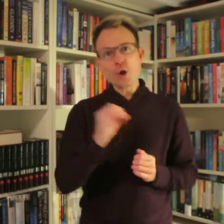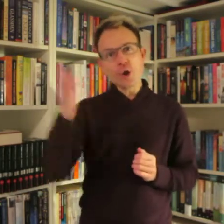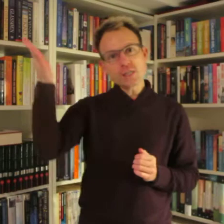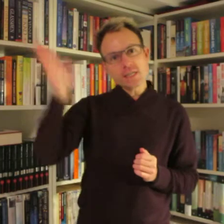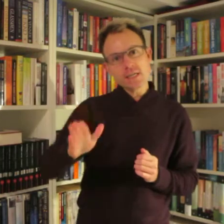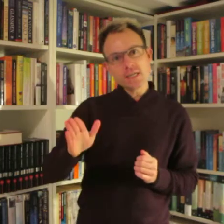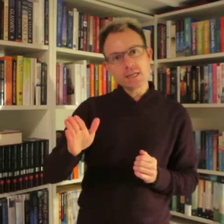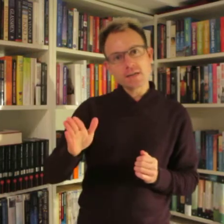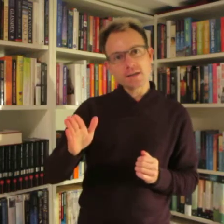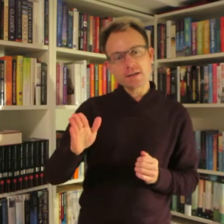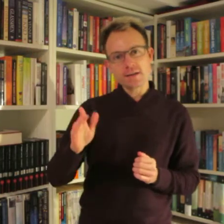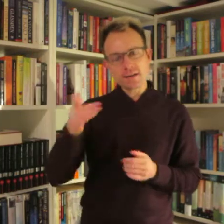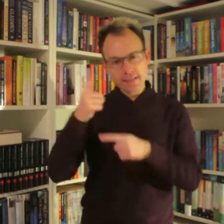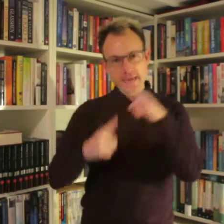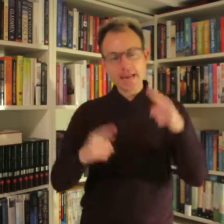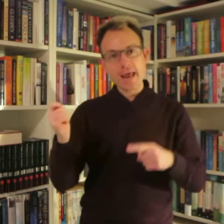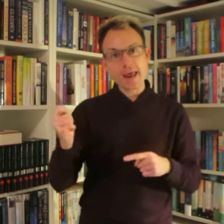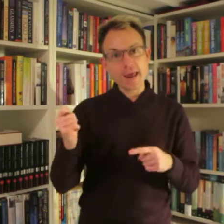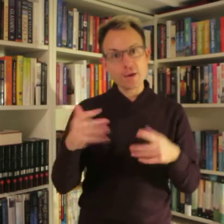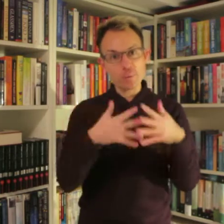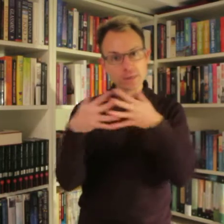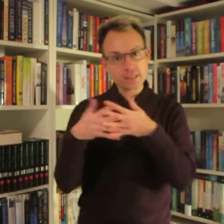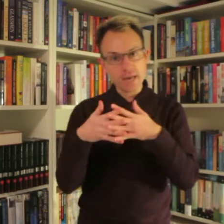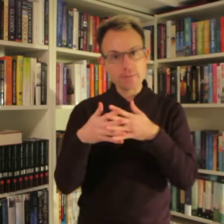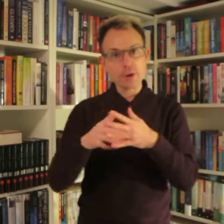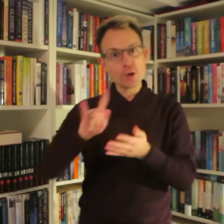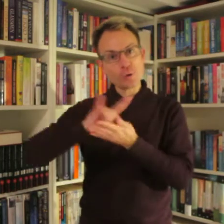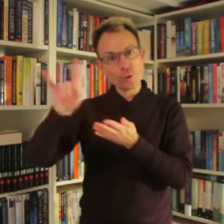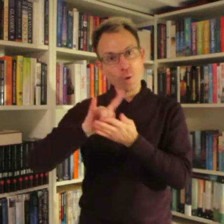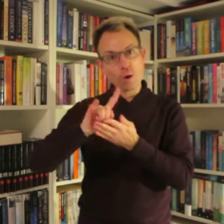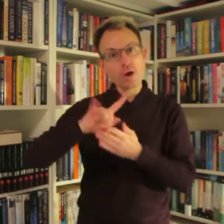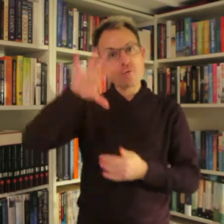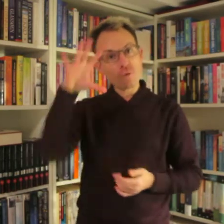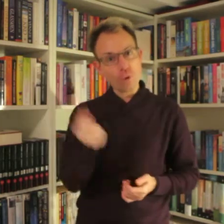ygtelige del af USA. New York, Florida.